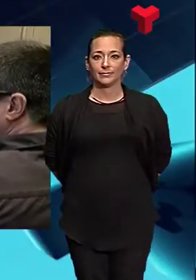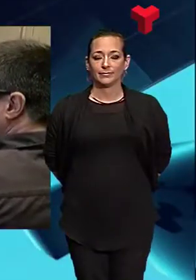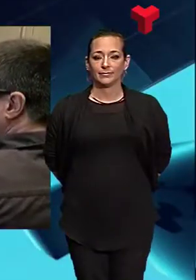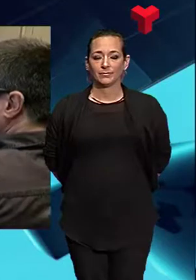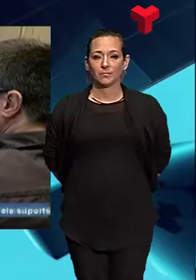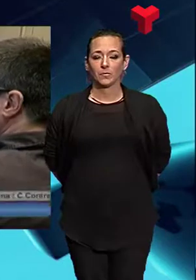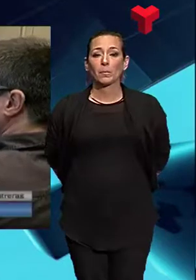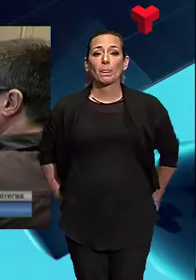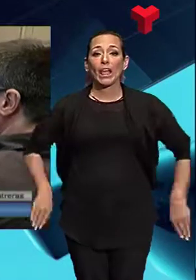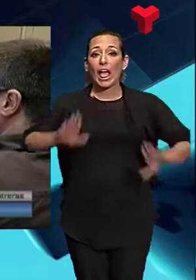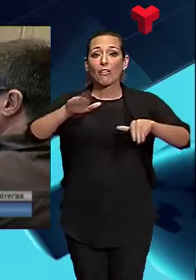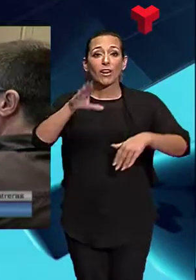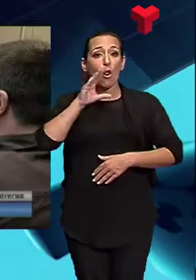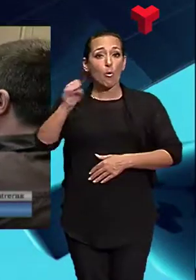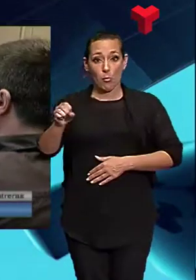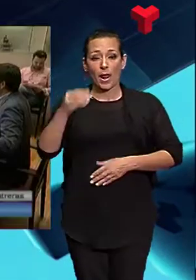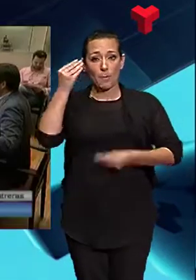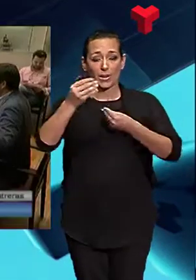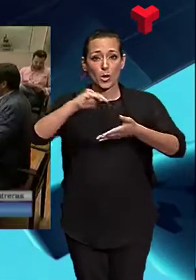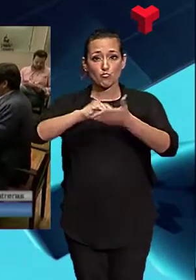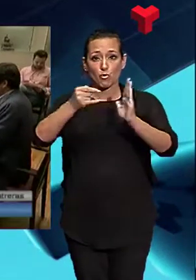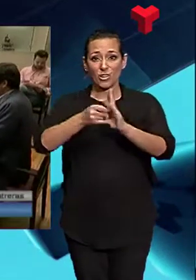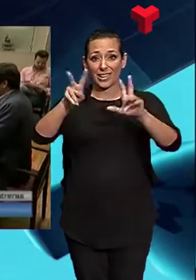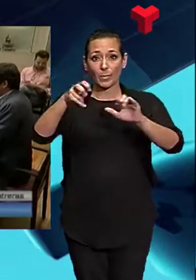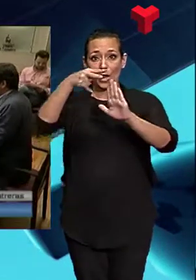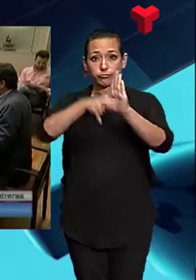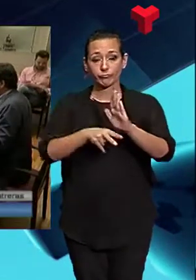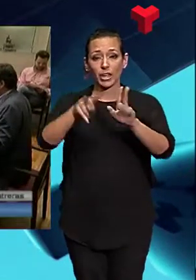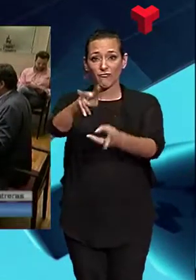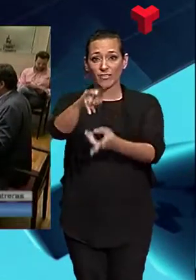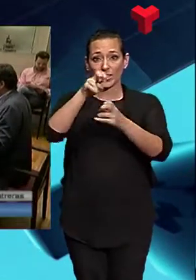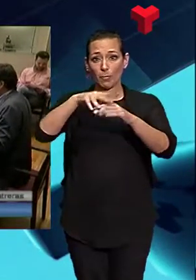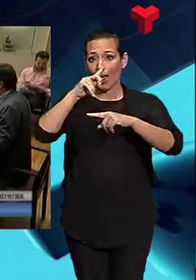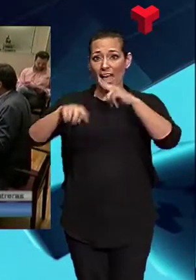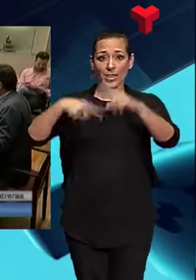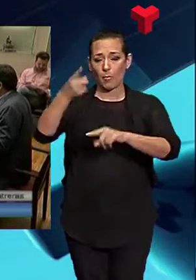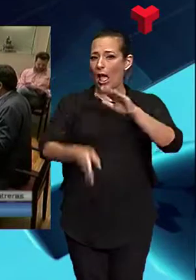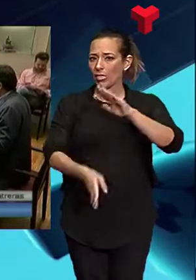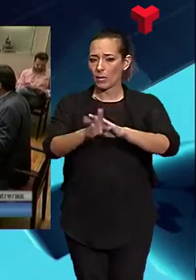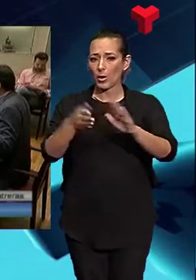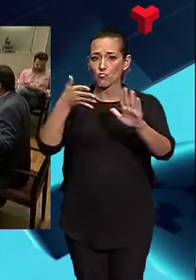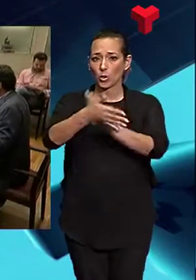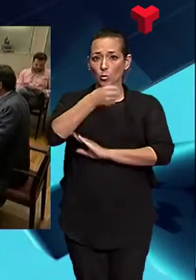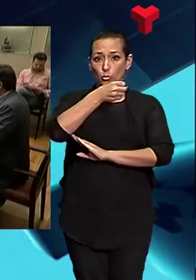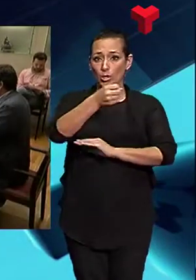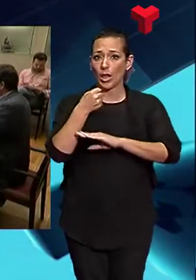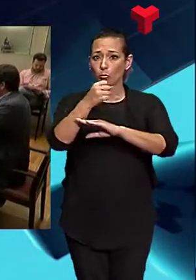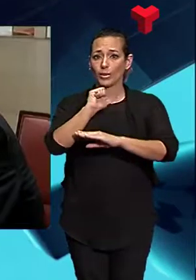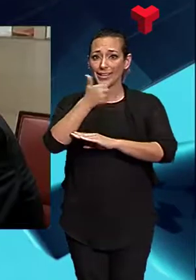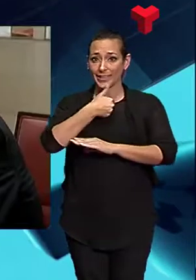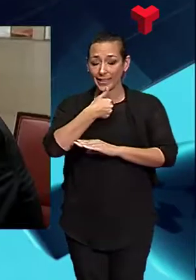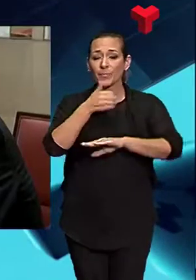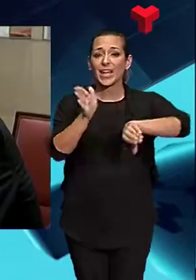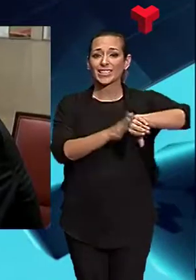Finalment, tot apunta que el govern podria tirar endavant el seu projecte d'ordenances fiscals per l'any que ve perquè els socialistes han aconseguit el suport d'Esquerra Més